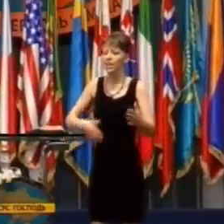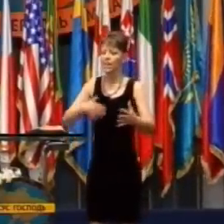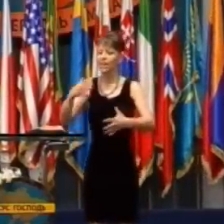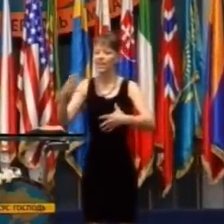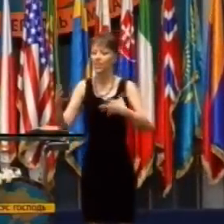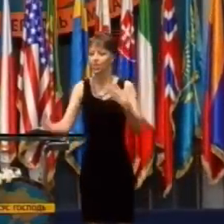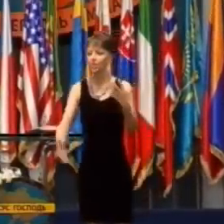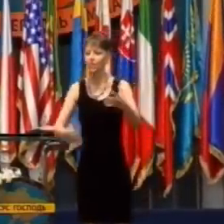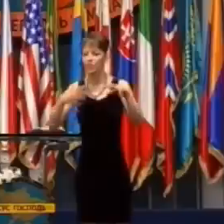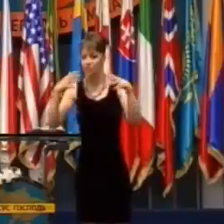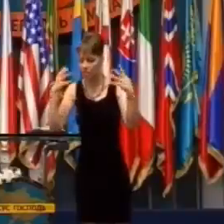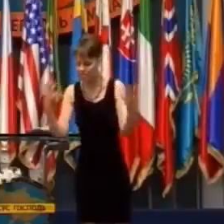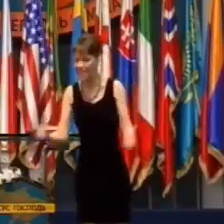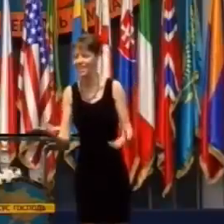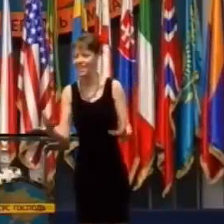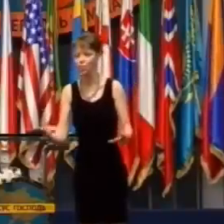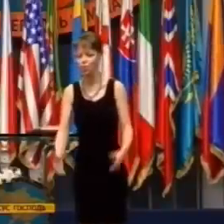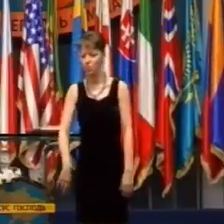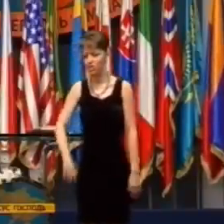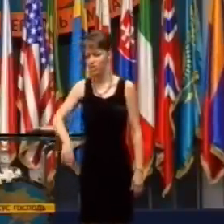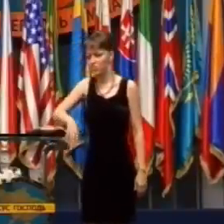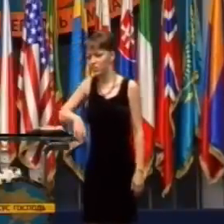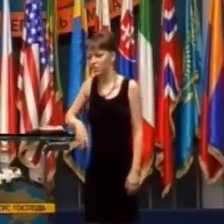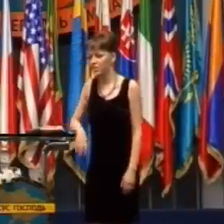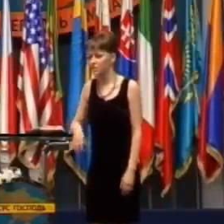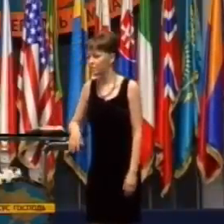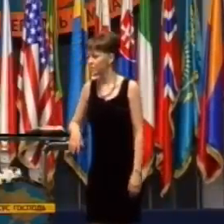Množstvo uzdravení, ktoré vidíš,